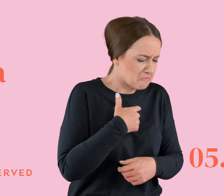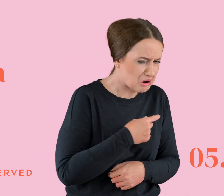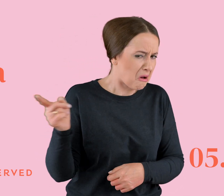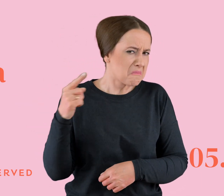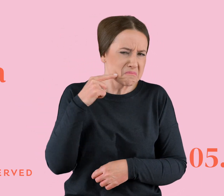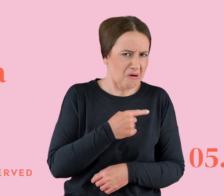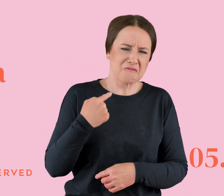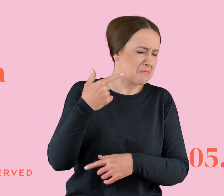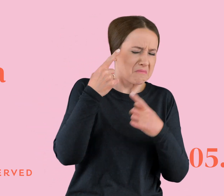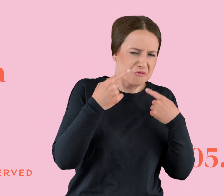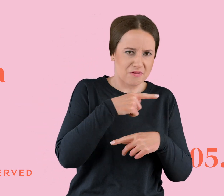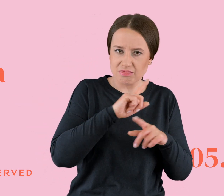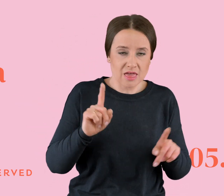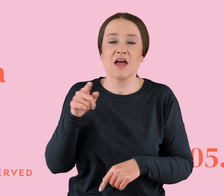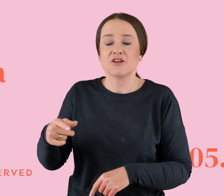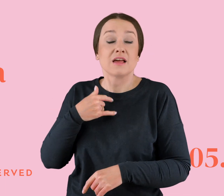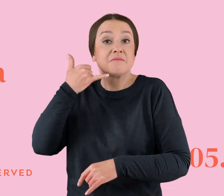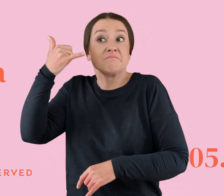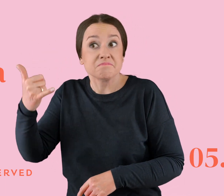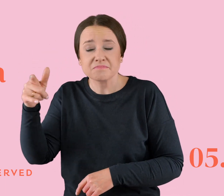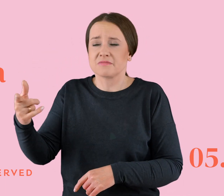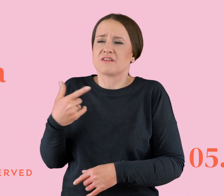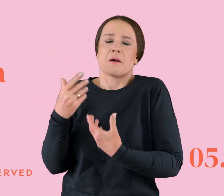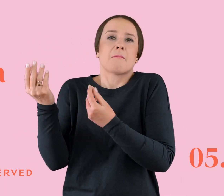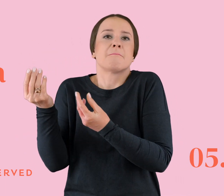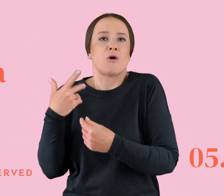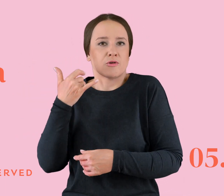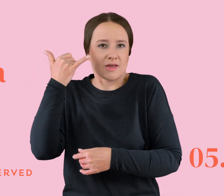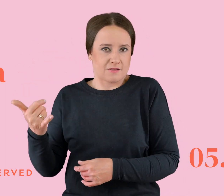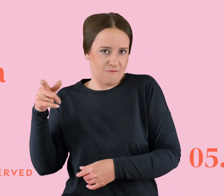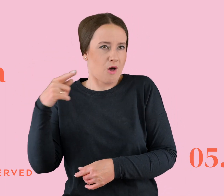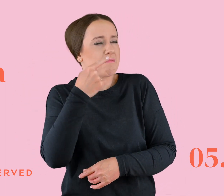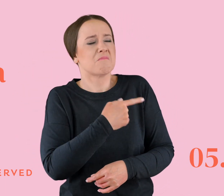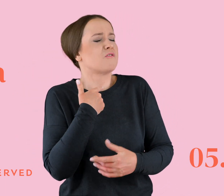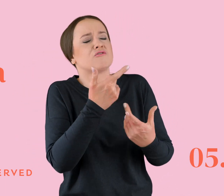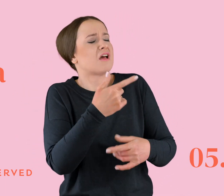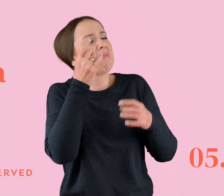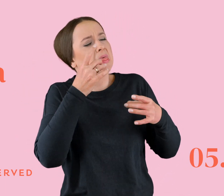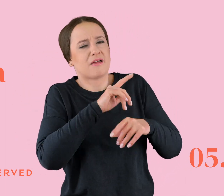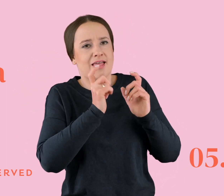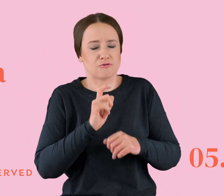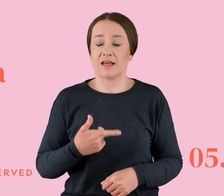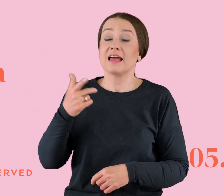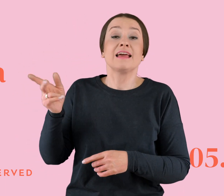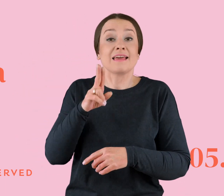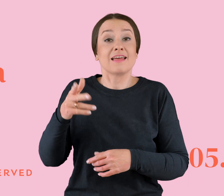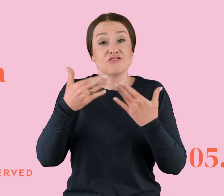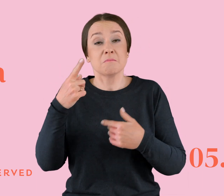niego dzwonię, skoro tylko płaczę do słuchawki. Któregoś dnia powiedział mi, że nie wie co ma z nami zrobić, bo on to tak w sumie nie umie z kimś być i on nie potrafi się